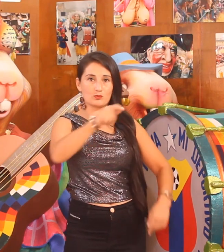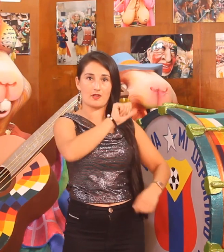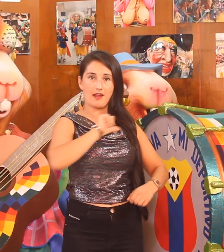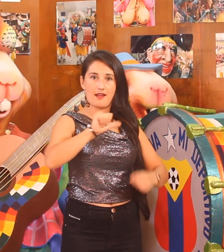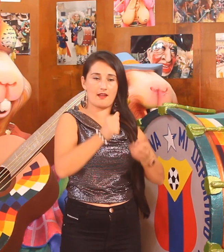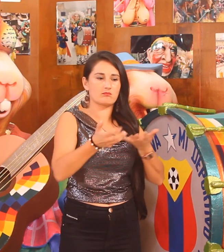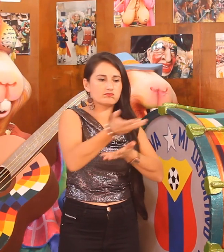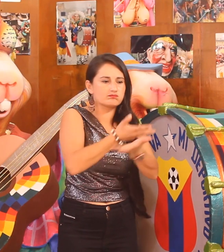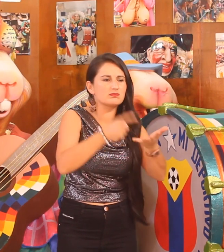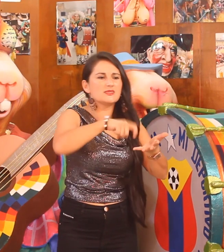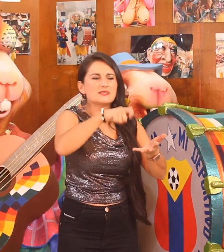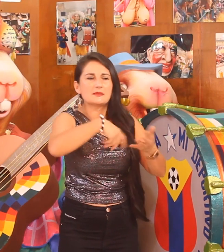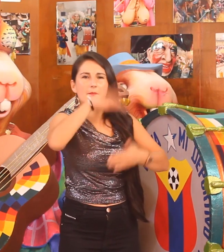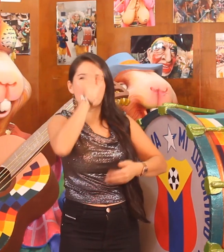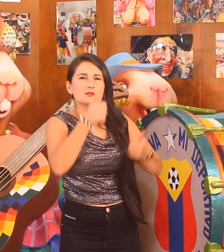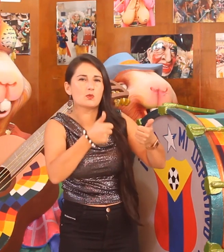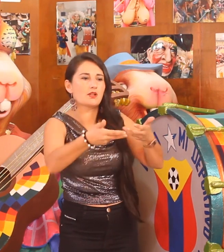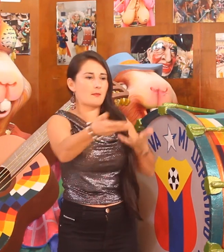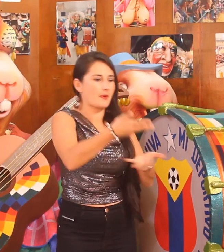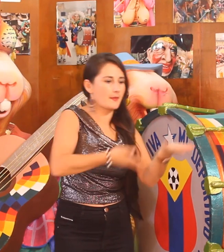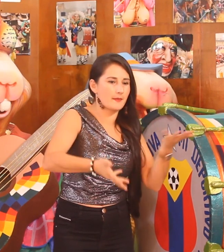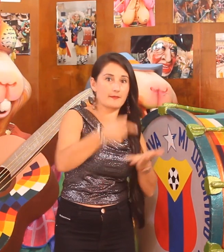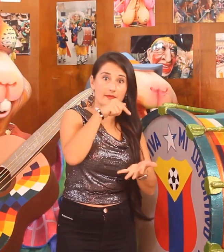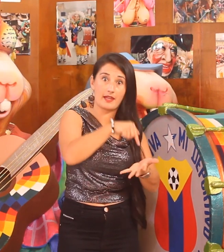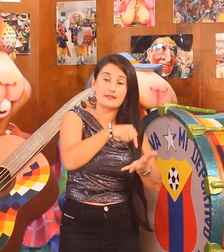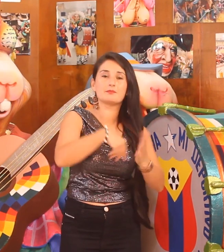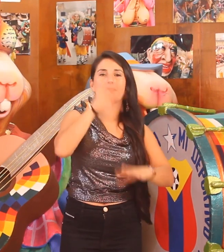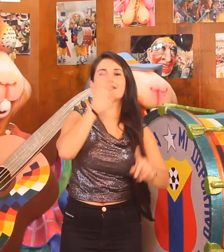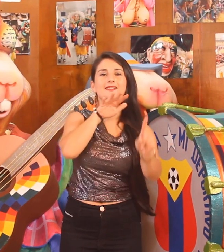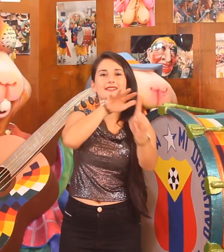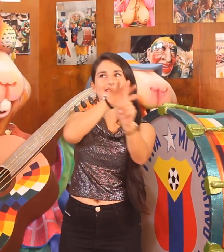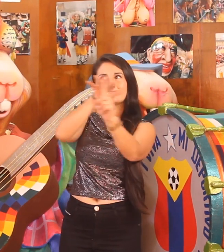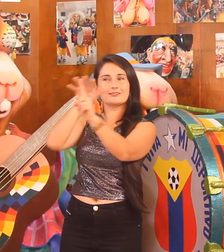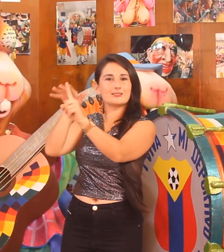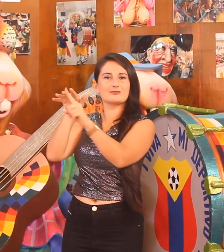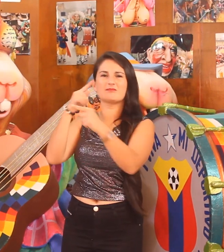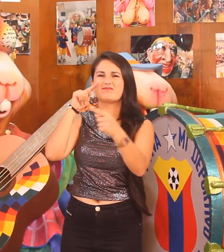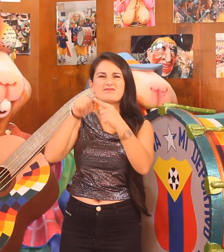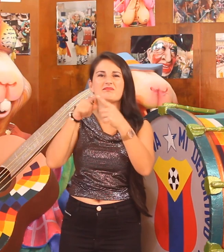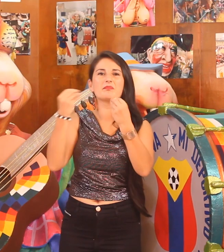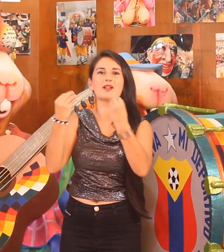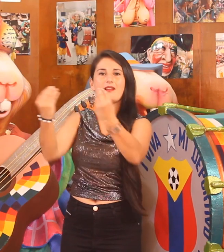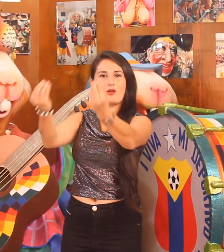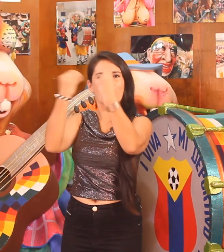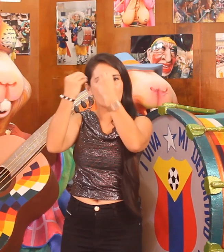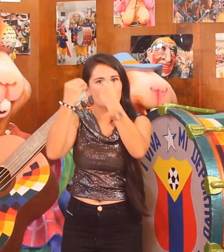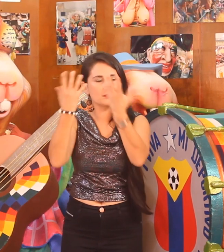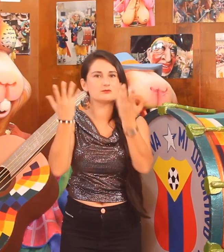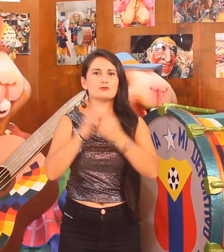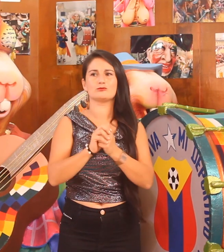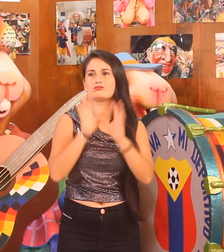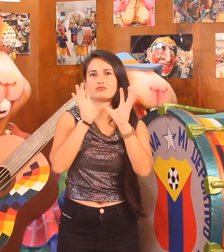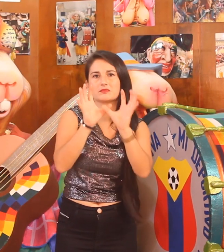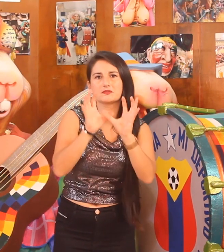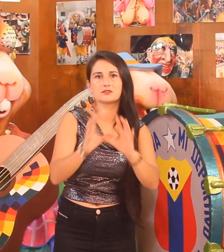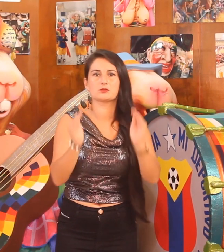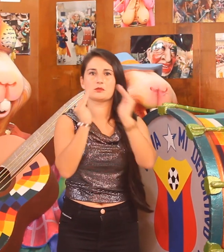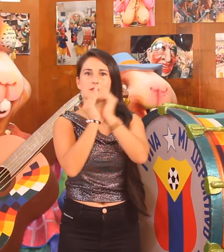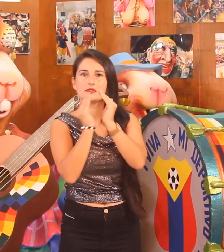incidencia con fines de capacitarnos en procesos de defensoría del pueblo, comisarías de familia, tutelas, derechos y libre